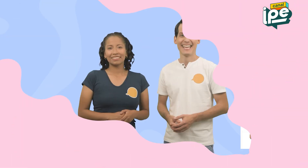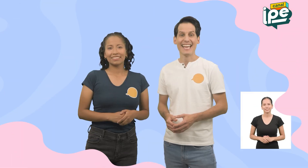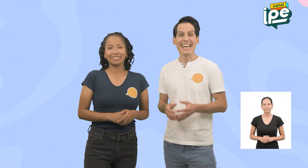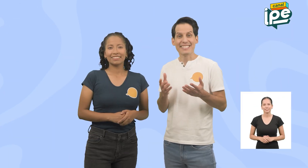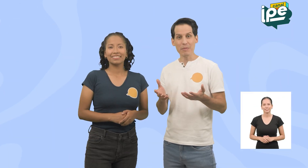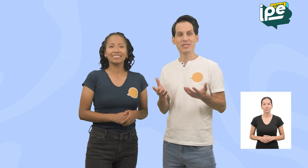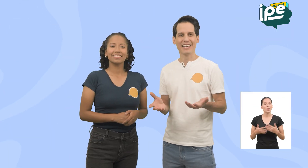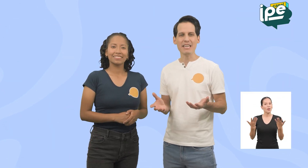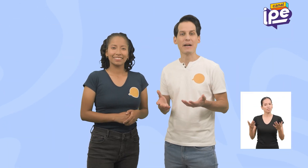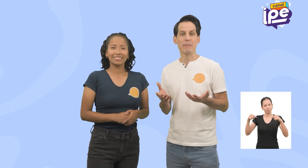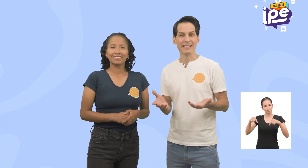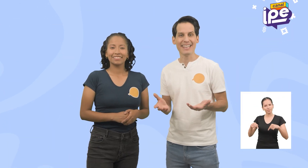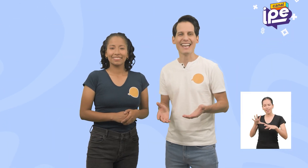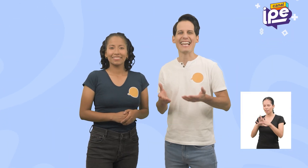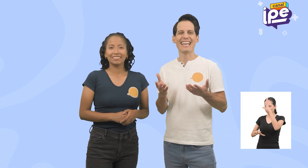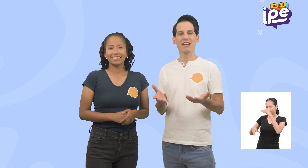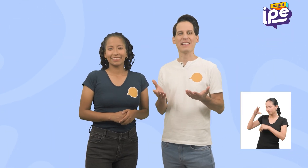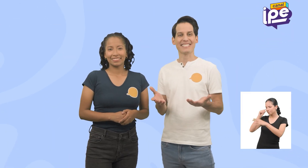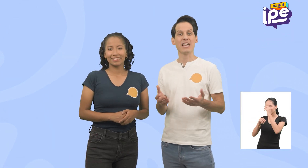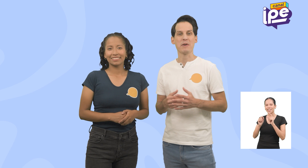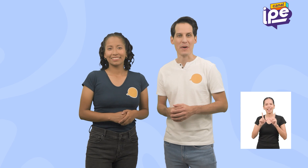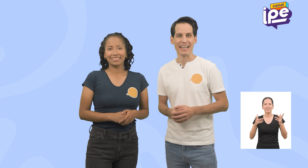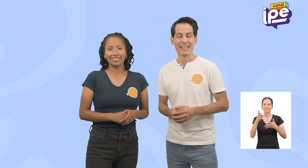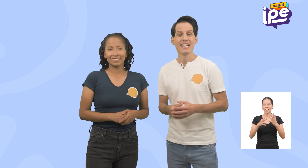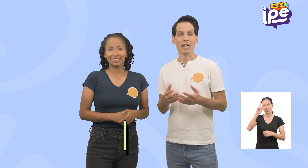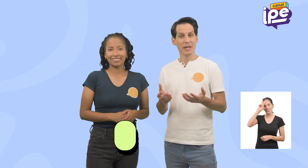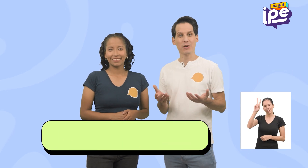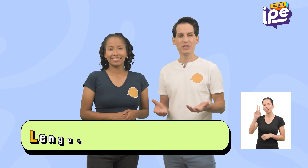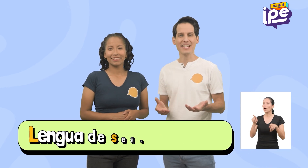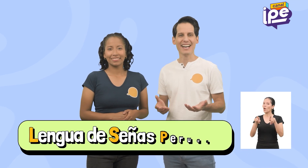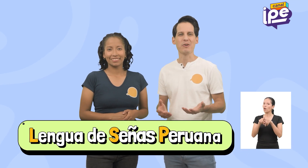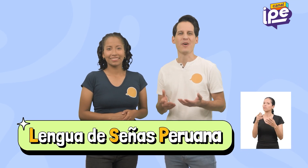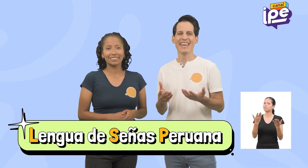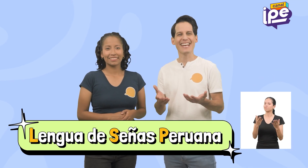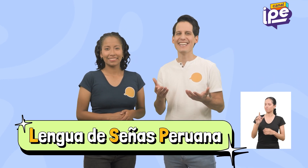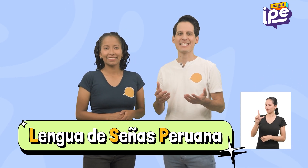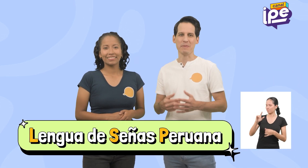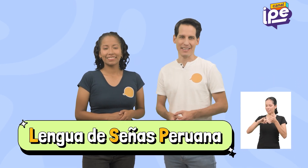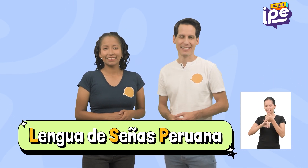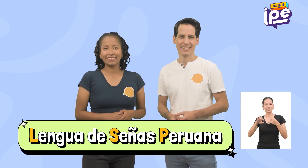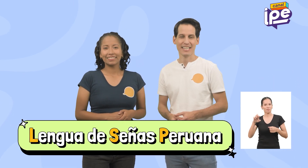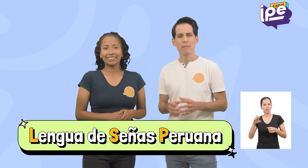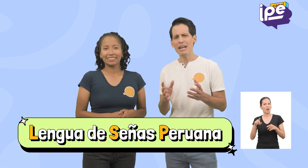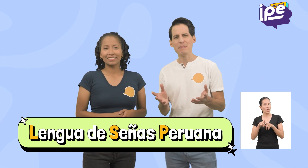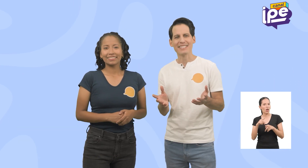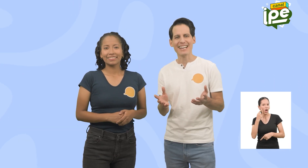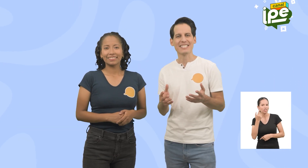Estamos aquí para aprender la lengua de señas peruana, también conocida como LSP Para empezar les